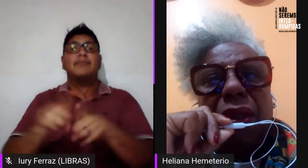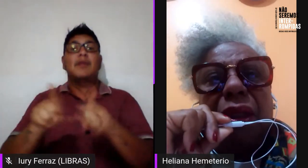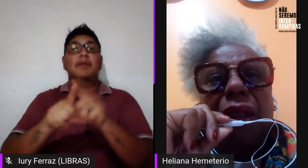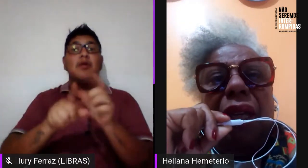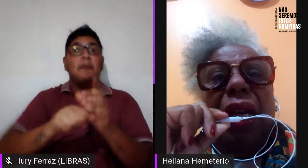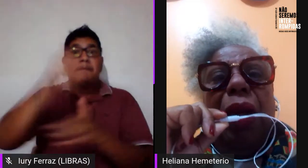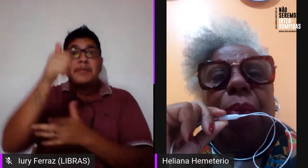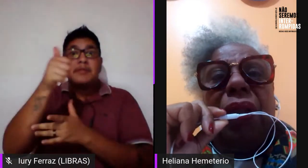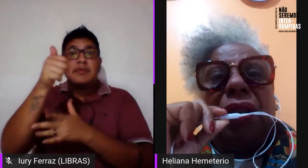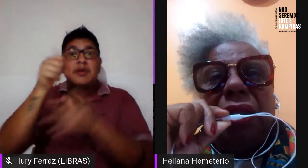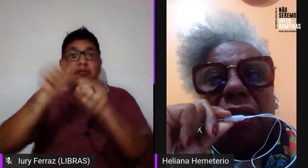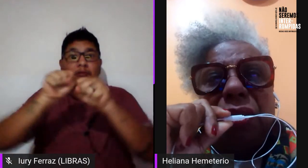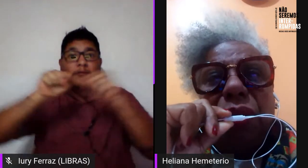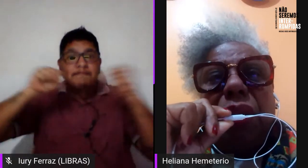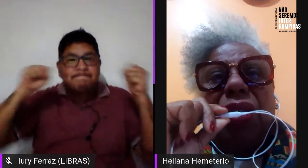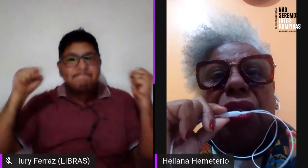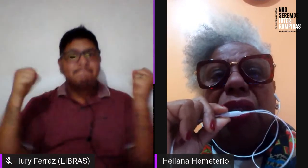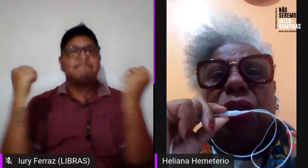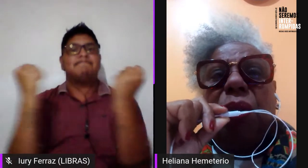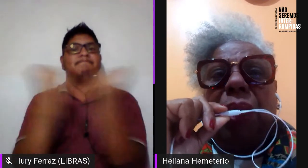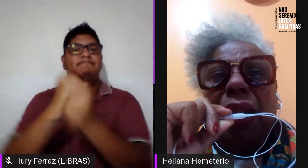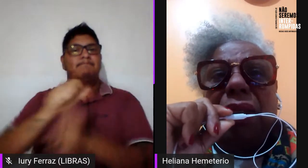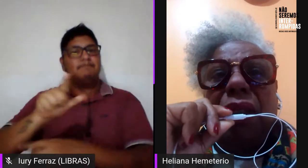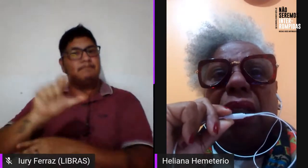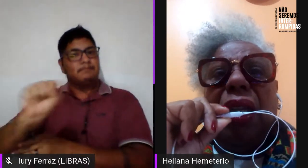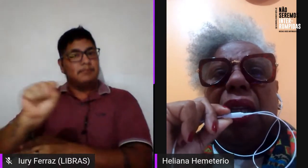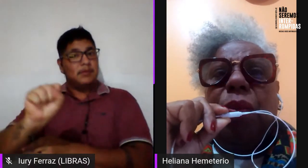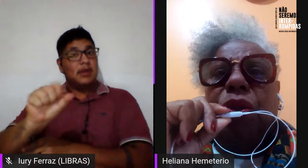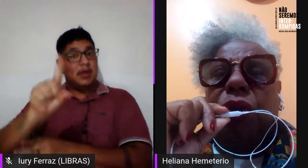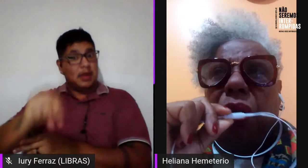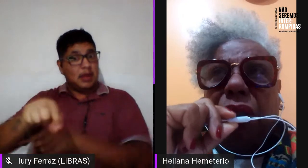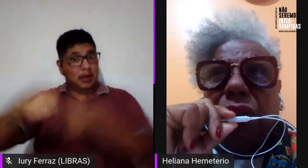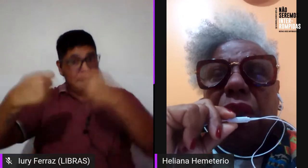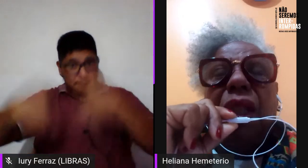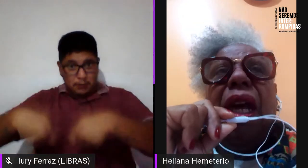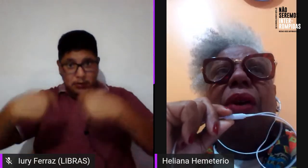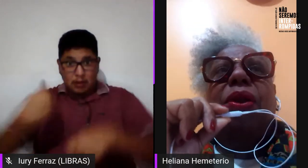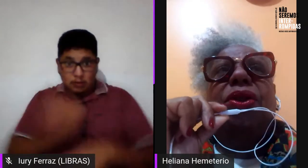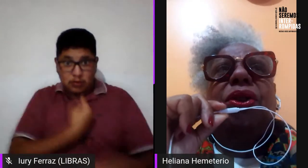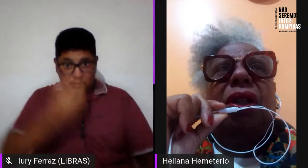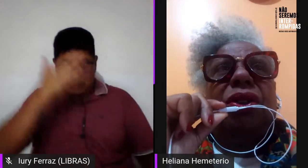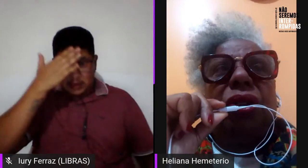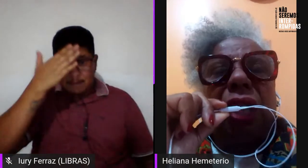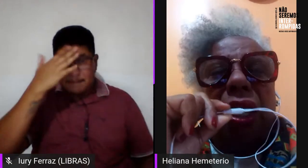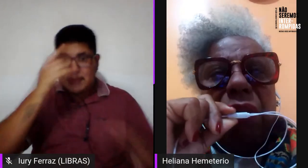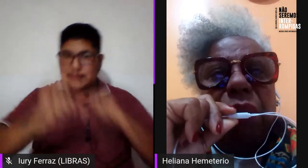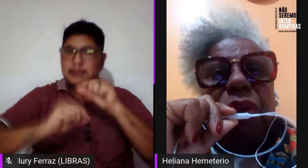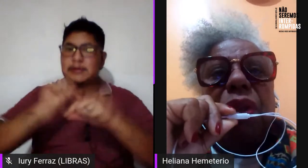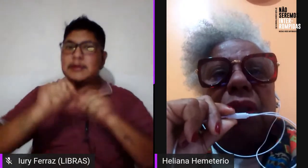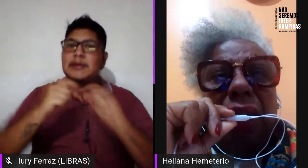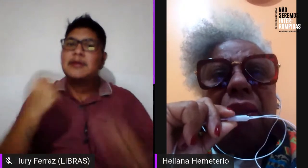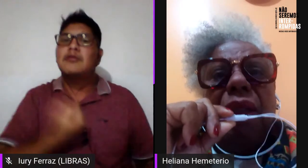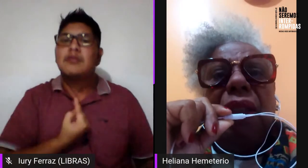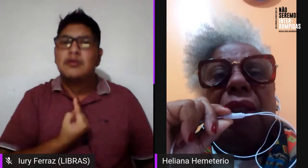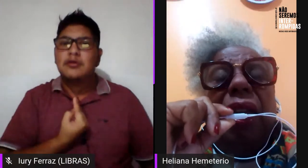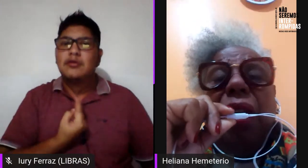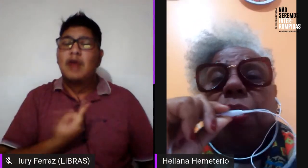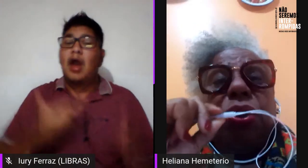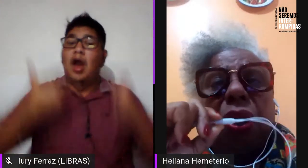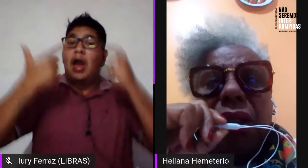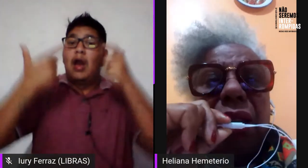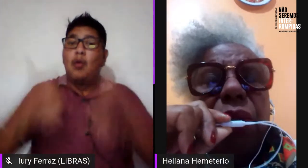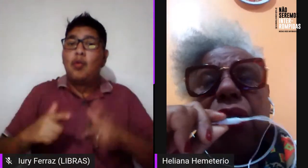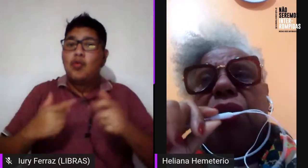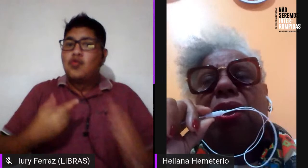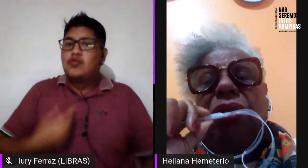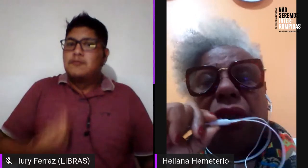lésbicas. Era preciso que a gente soubesse quem éramos nós, aonde nós estávamos, né? Quem